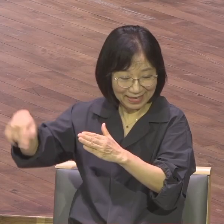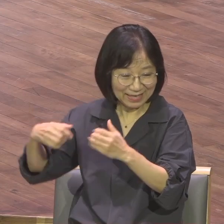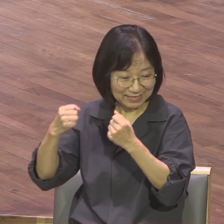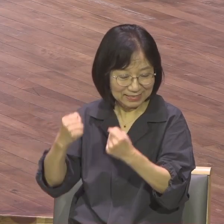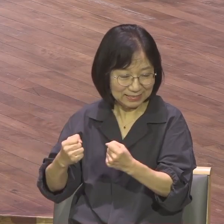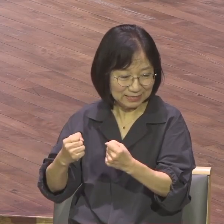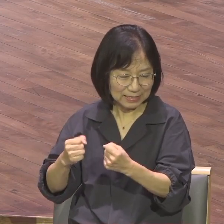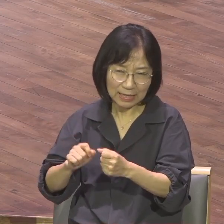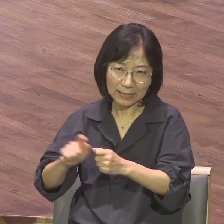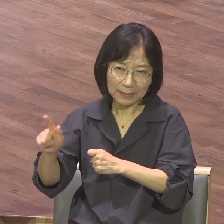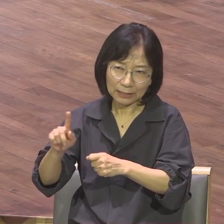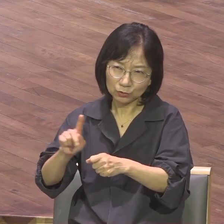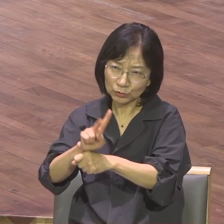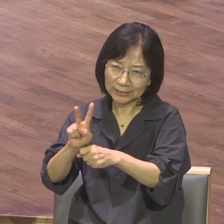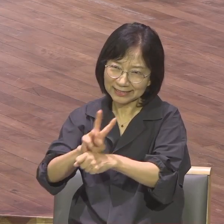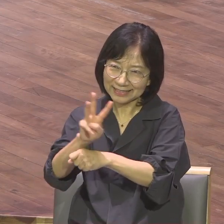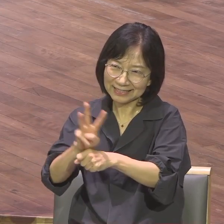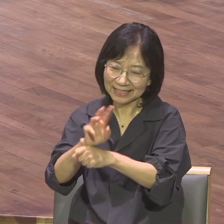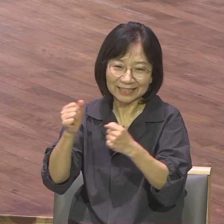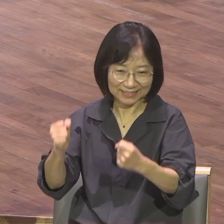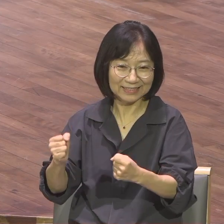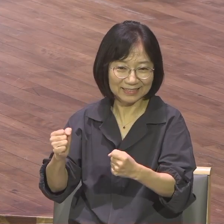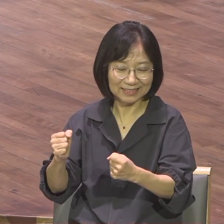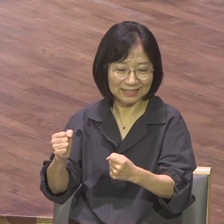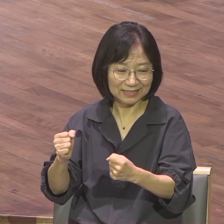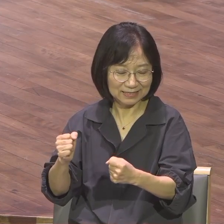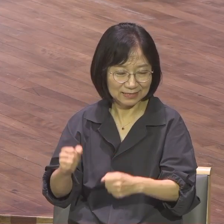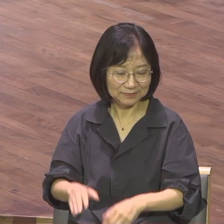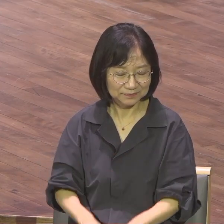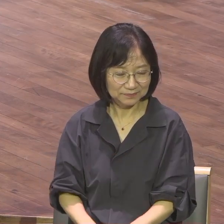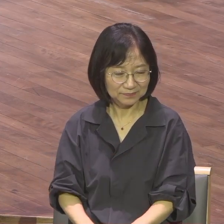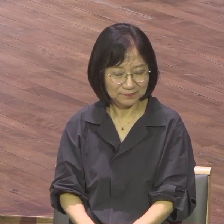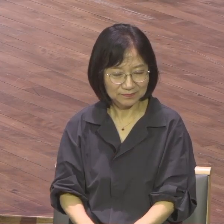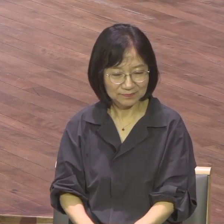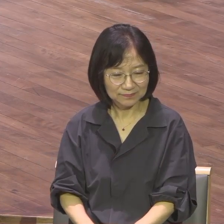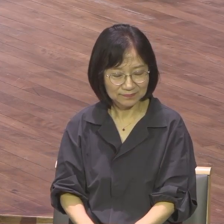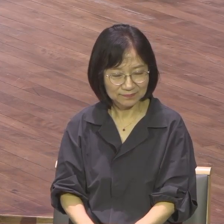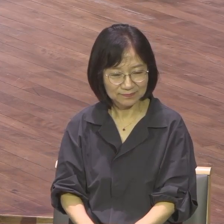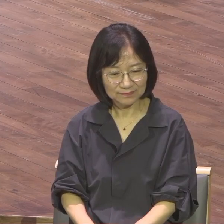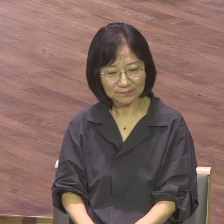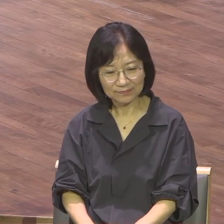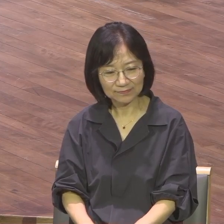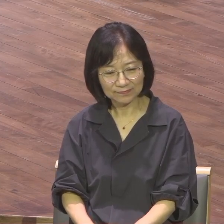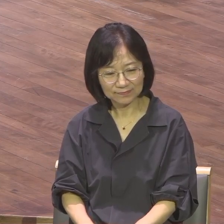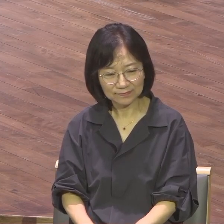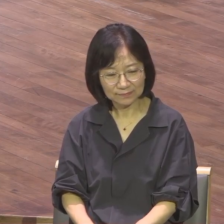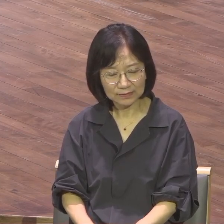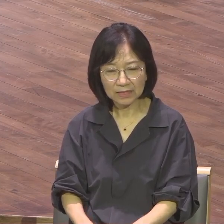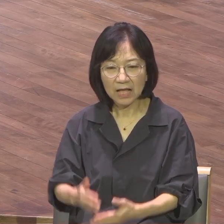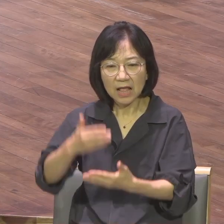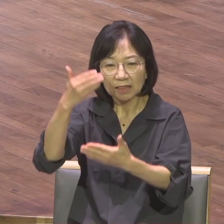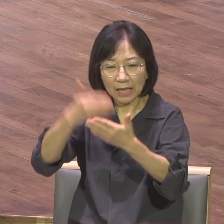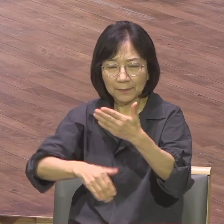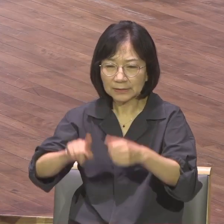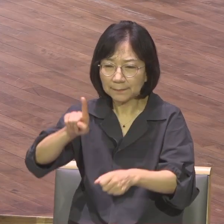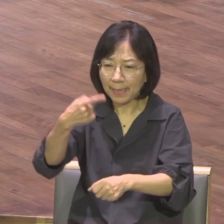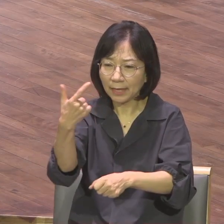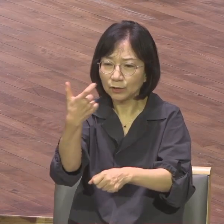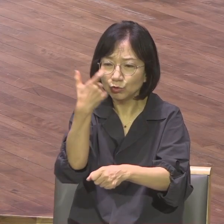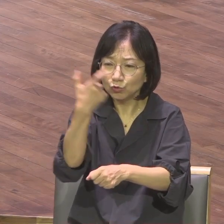너무 귀한 랩몬터들이지만 그래봤자 뭐 열 시간 되겠습니까? 그럼 나머지 160시간은 어디에서